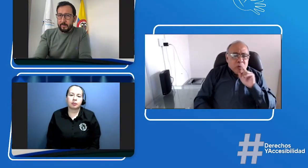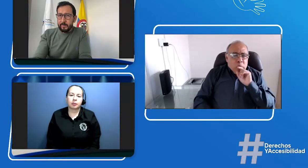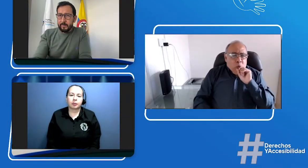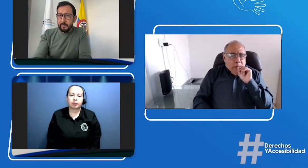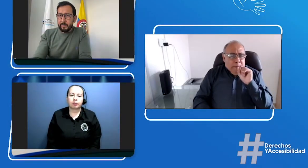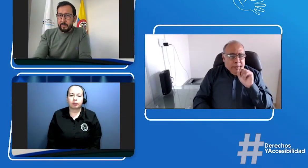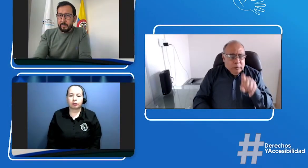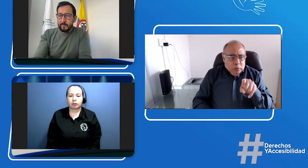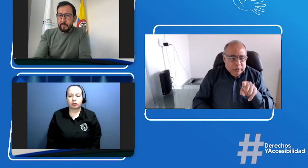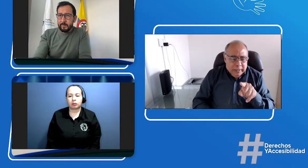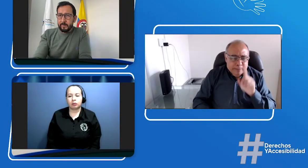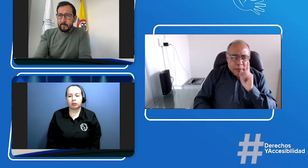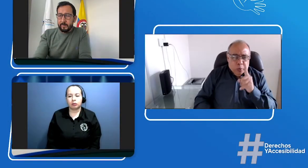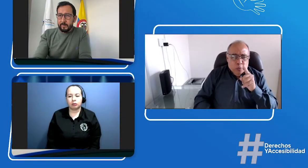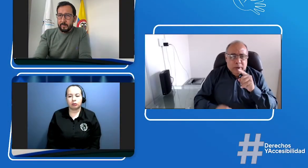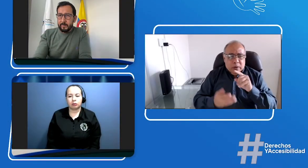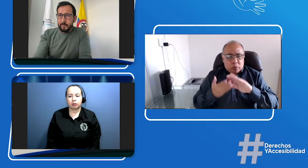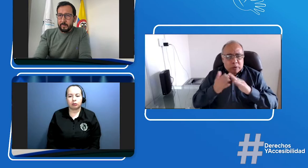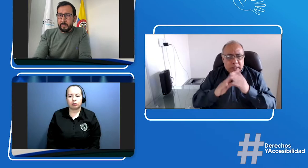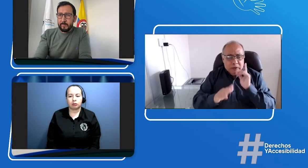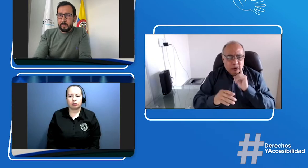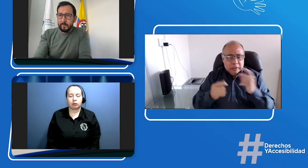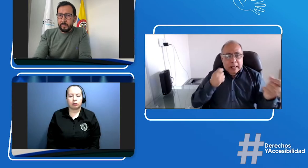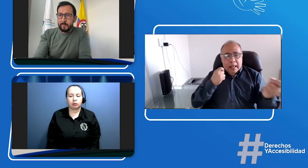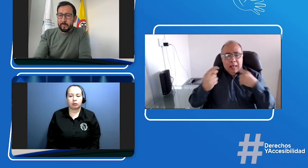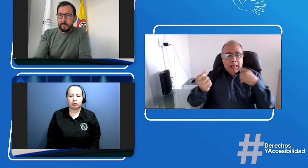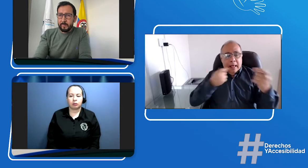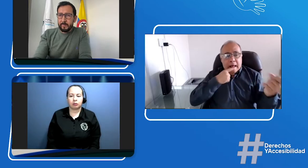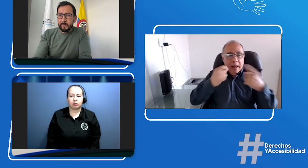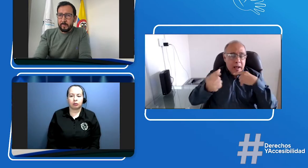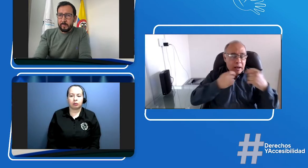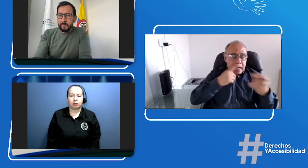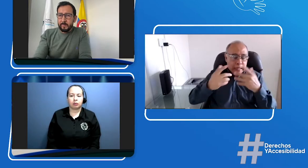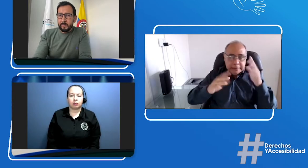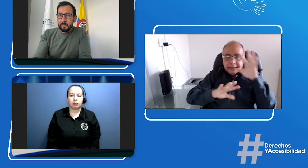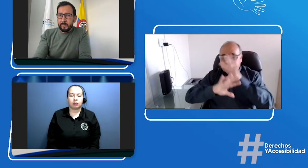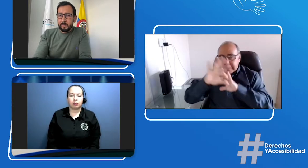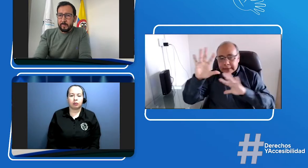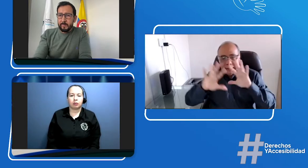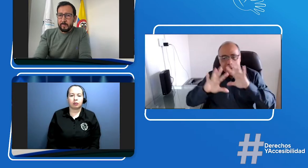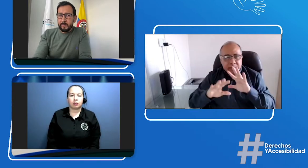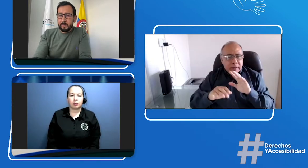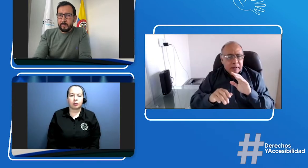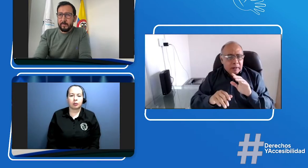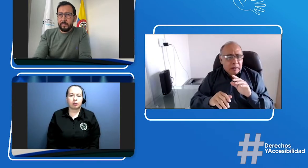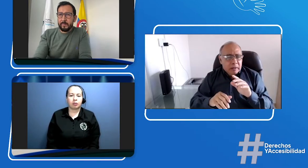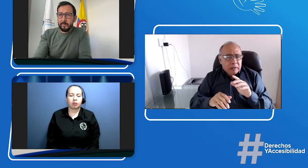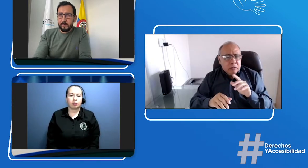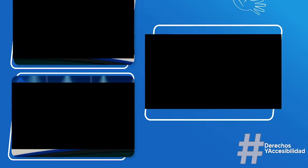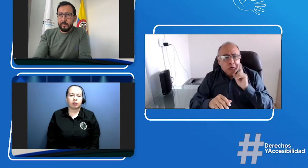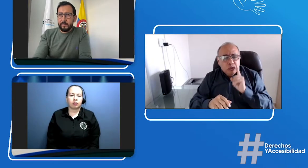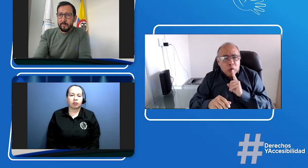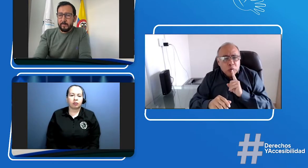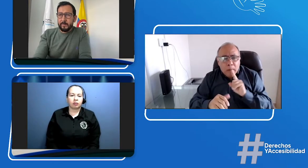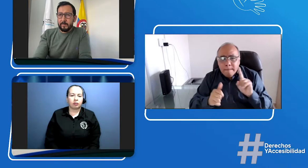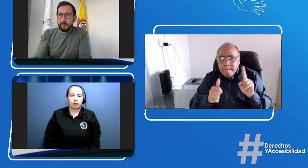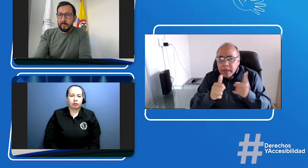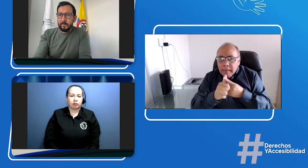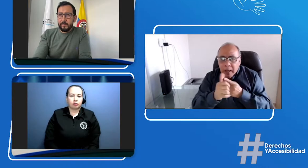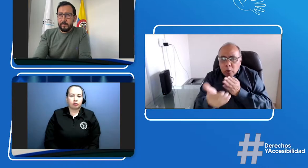Y yo tengo una pregunta, surge una pregunta, Gia, porque la comunidad sorda nos ha estado preguntando, existe